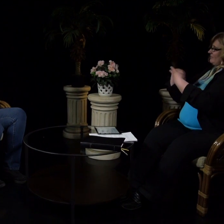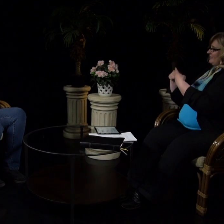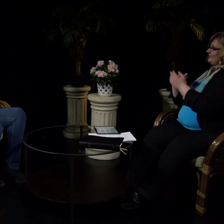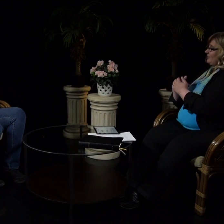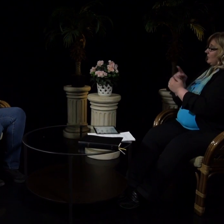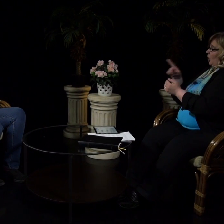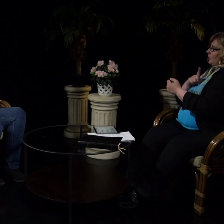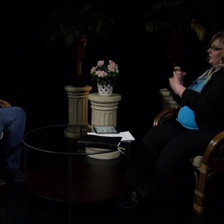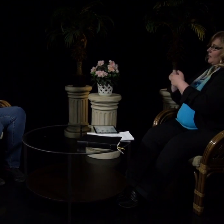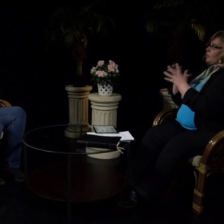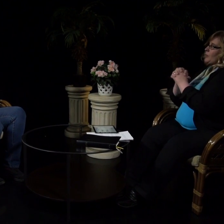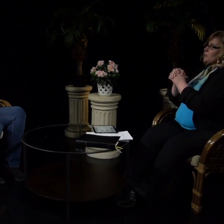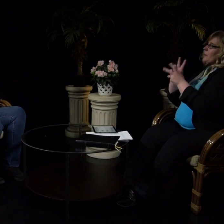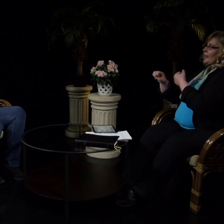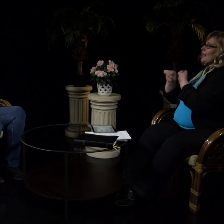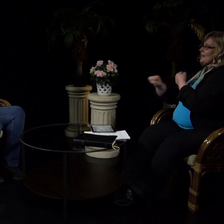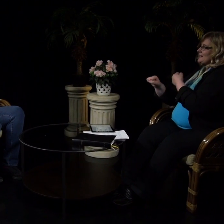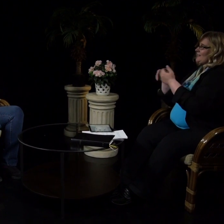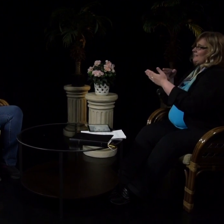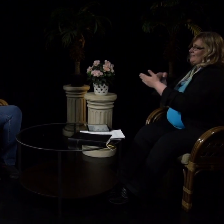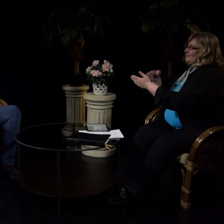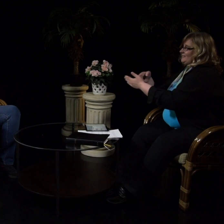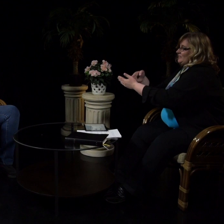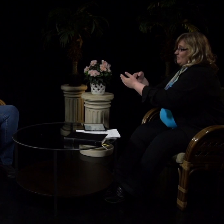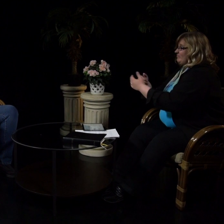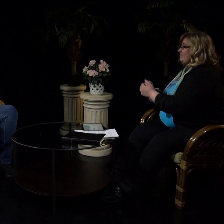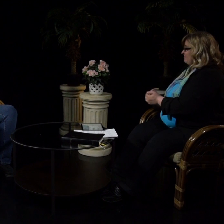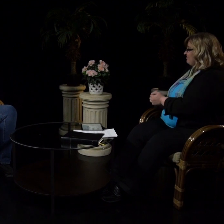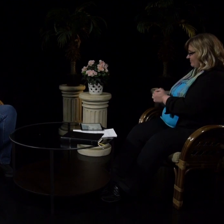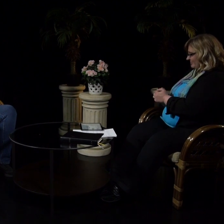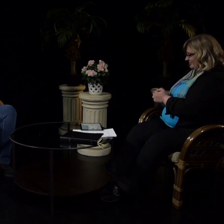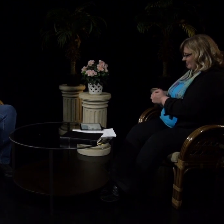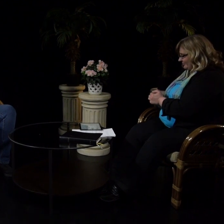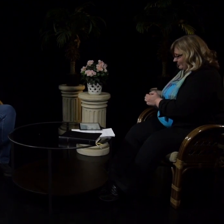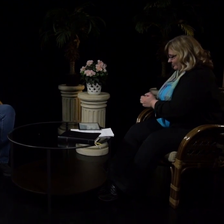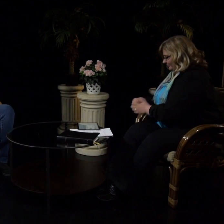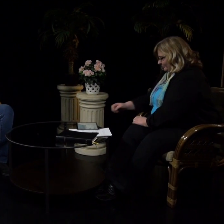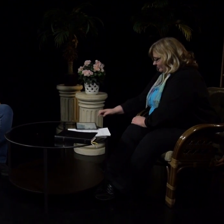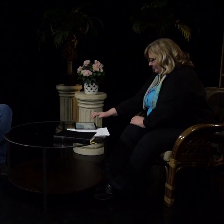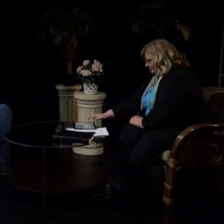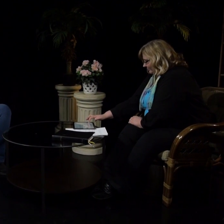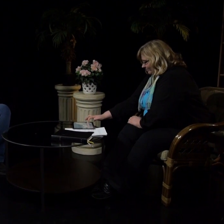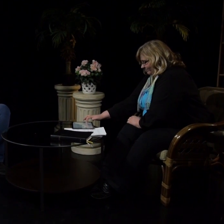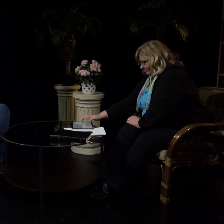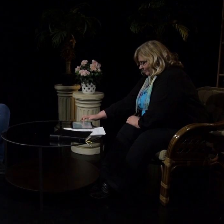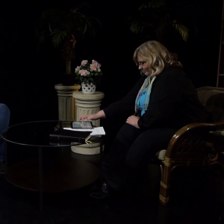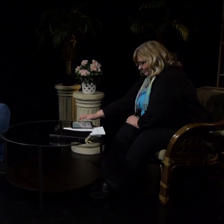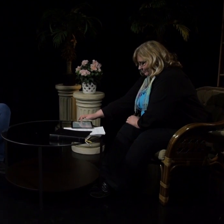Nämä kaikki voivat olla esteenä sille, että Jumala ei voi vastata meidän rukouksiimme.